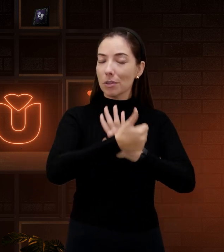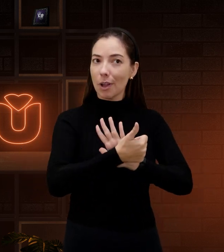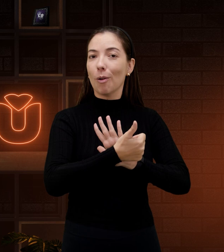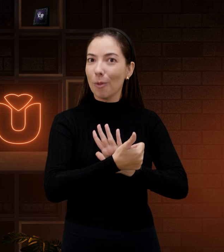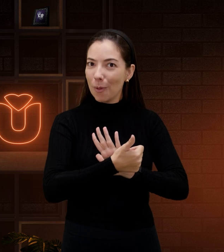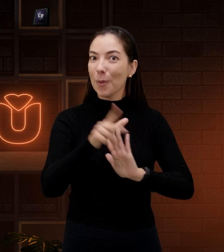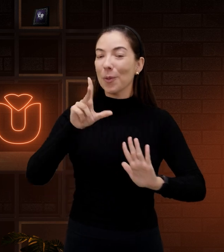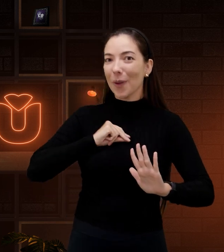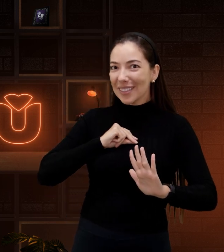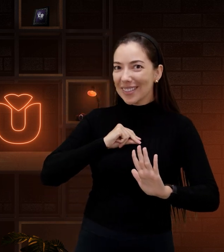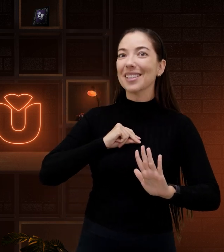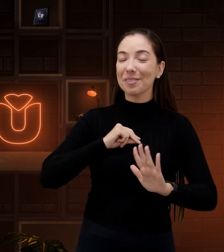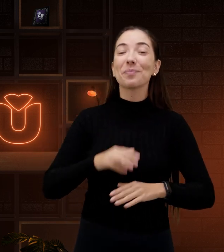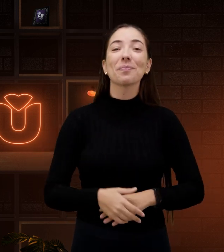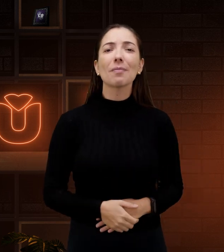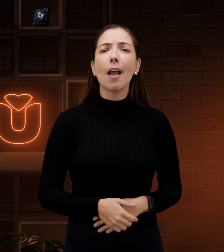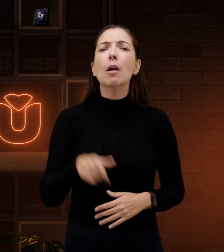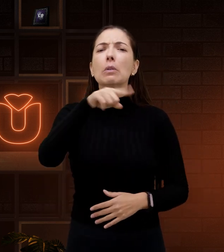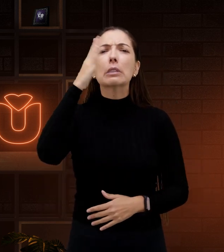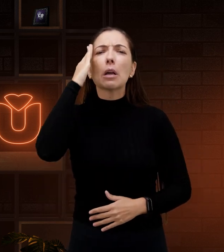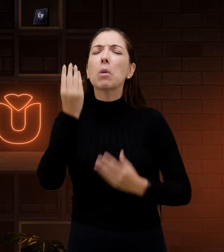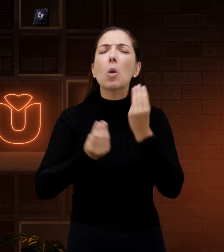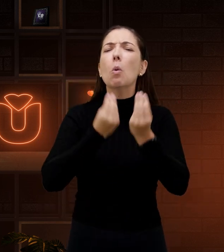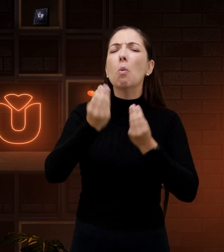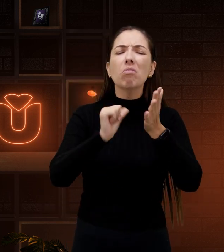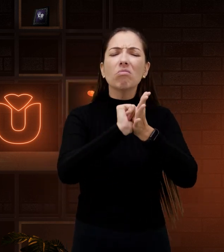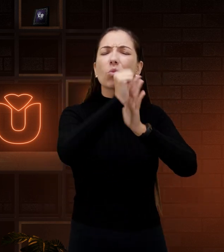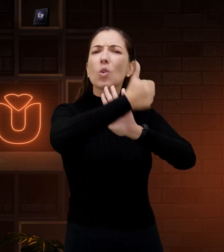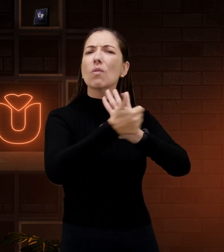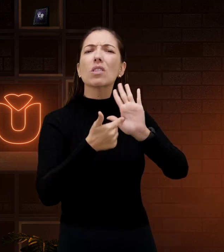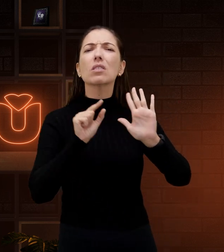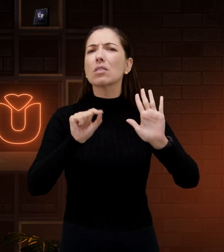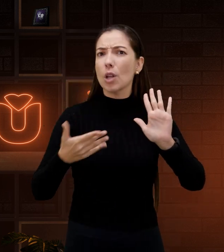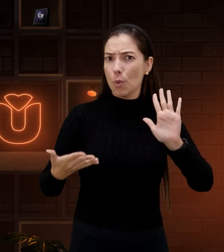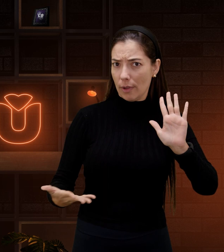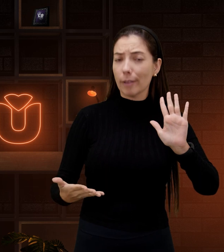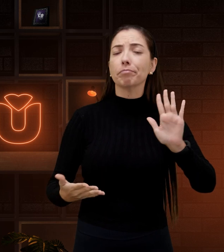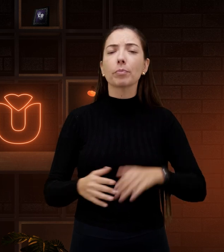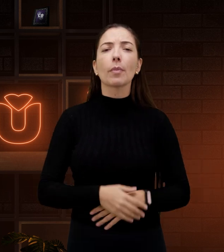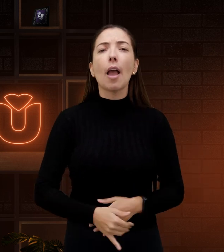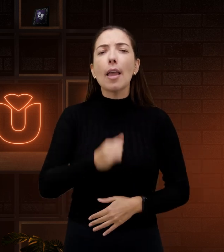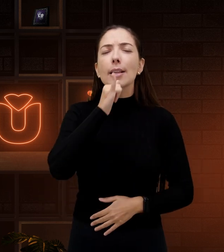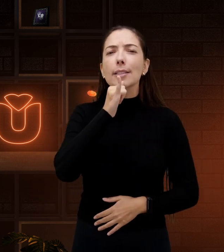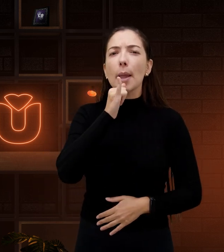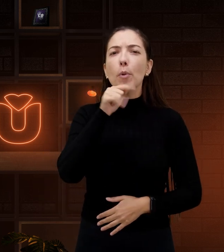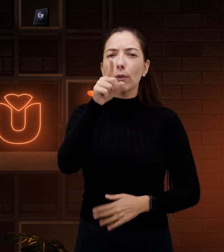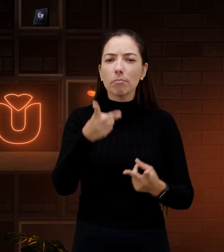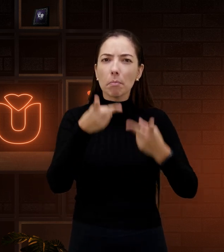configurações de mão. Vocês sabem o que significa configuração de mão? Por exemplo,